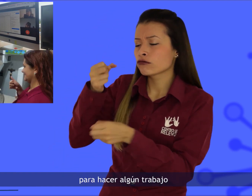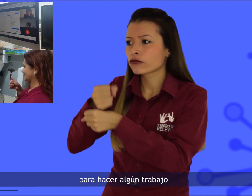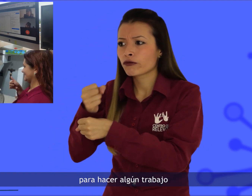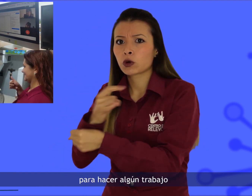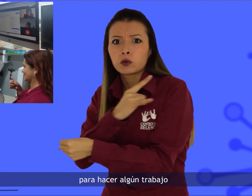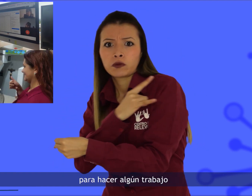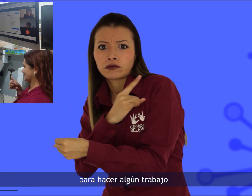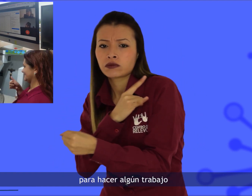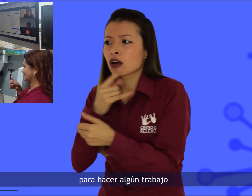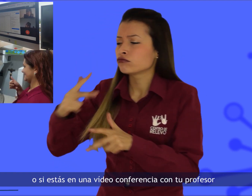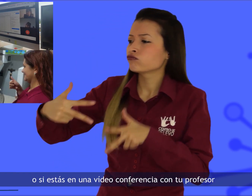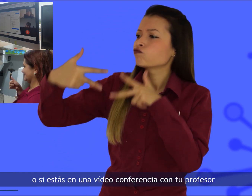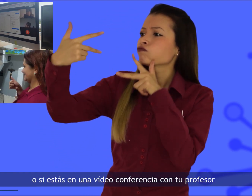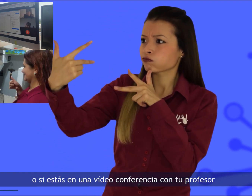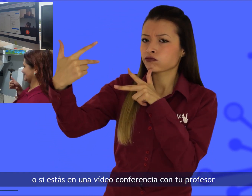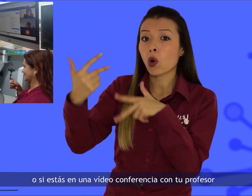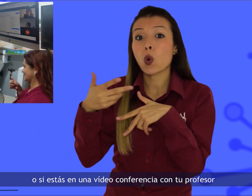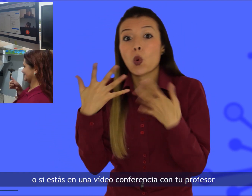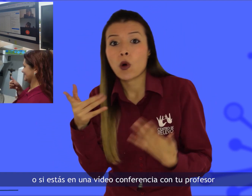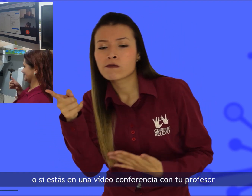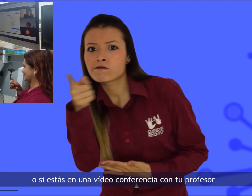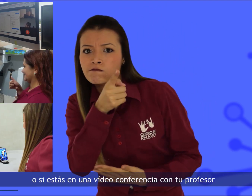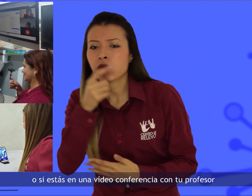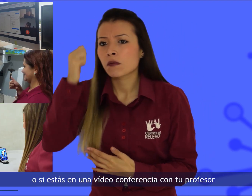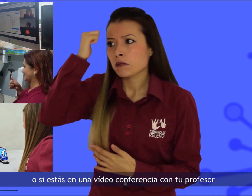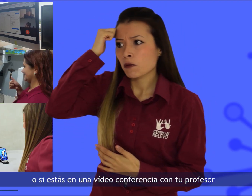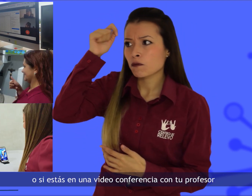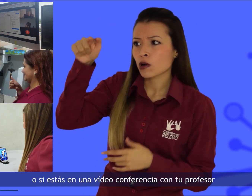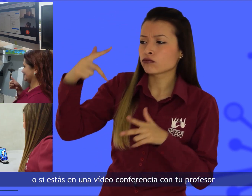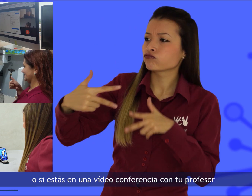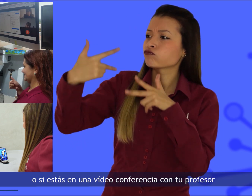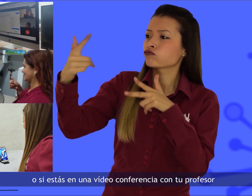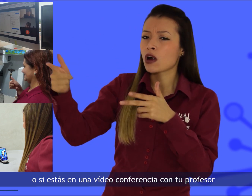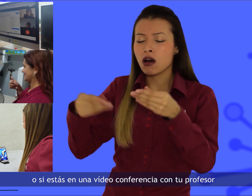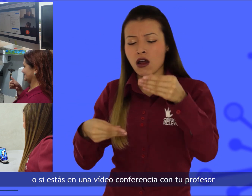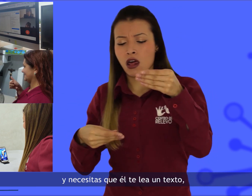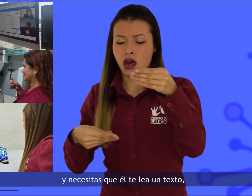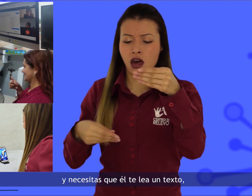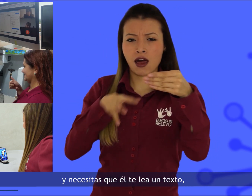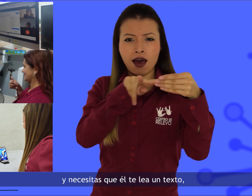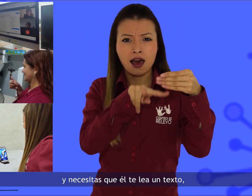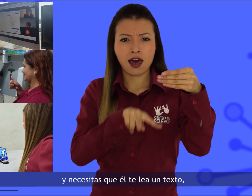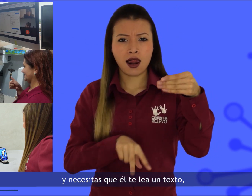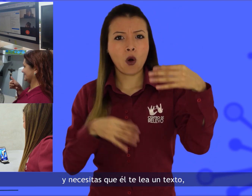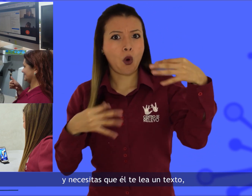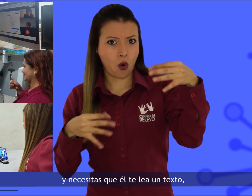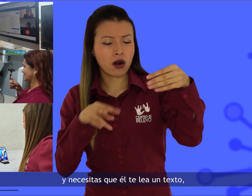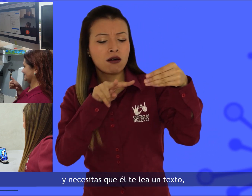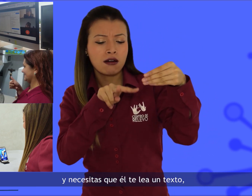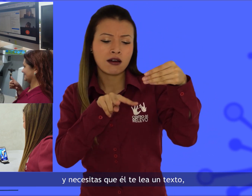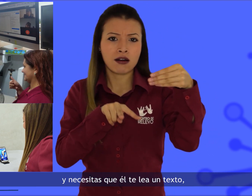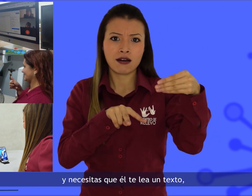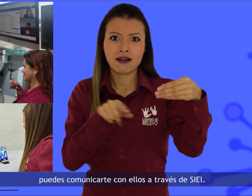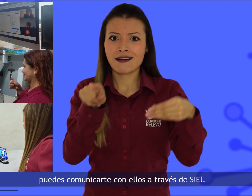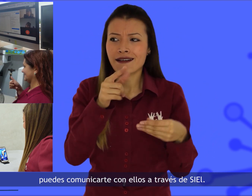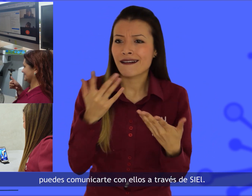hacer algún trabajo o si estás en una videoconferencia con tu profesor y necesitas que él te lea un texto, puedes